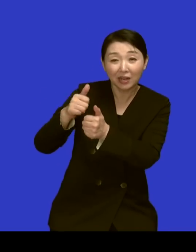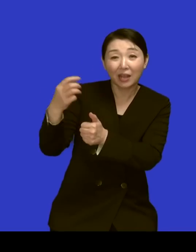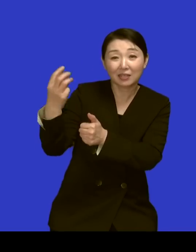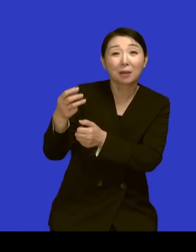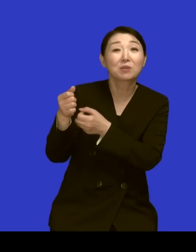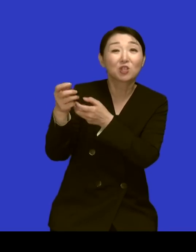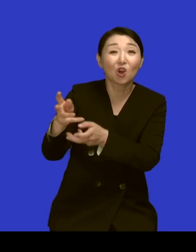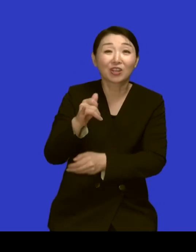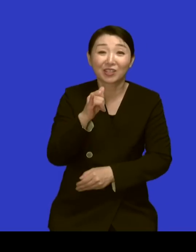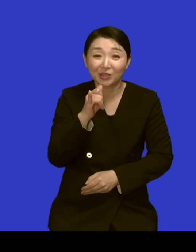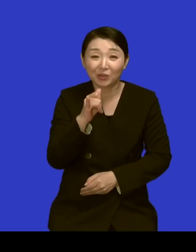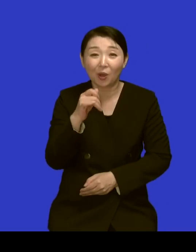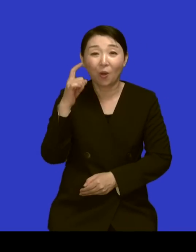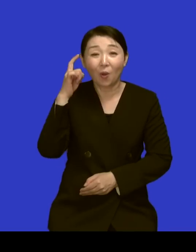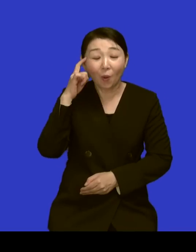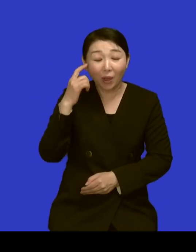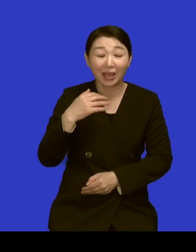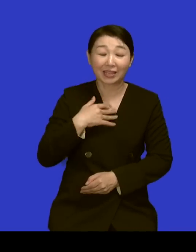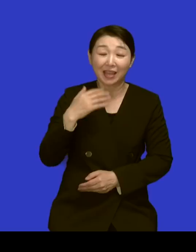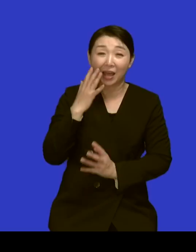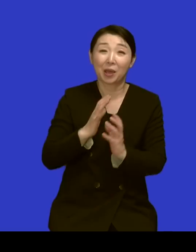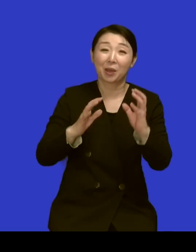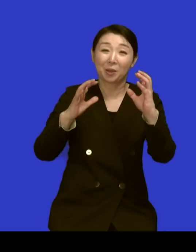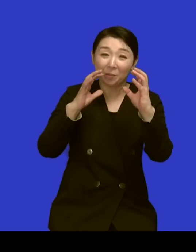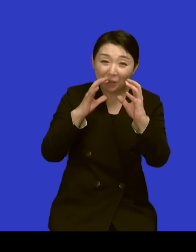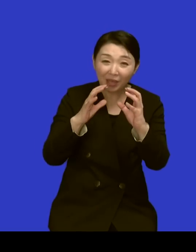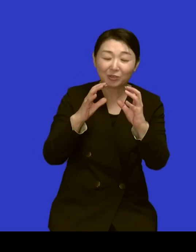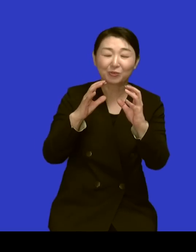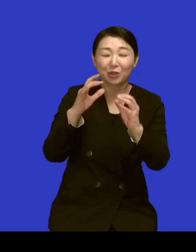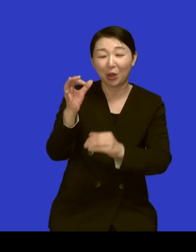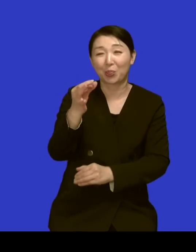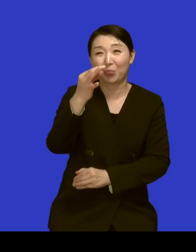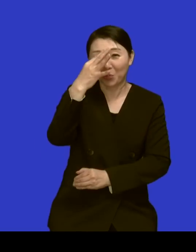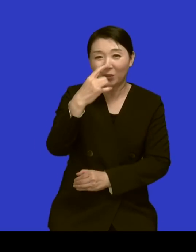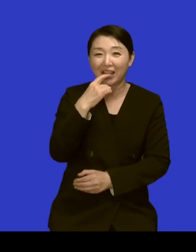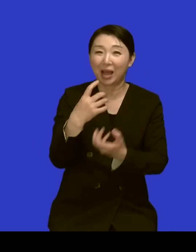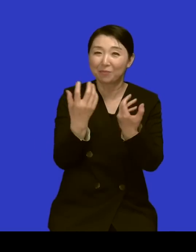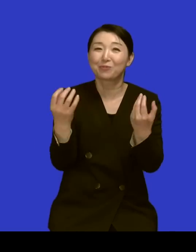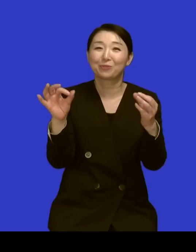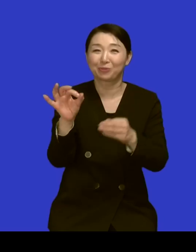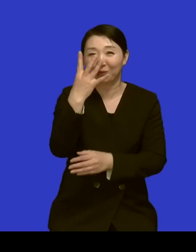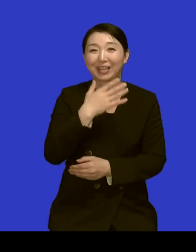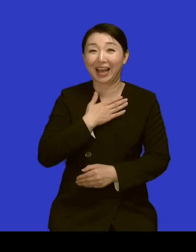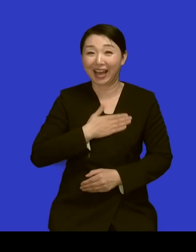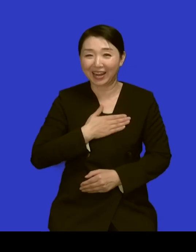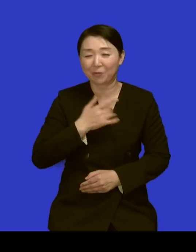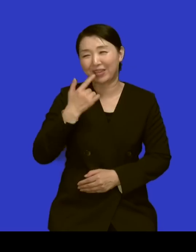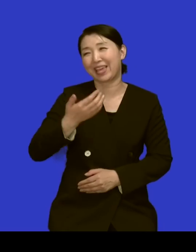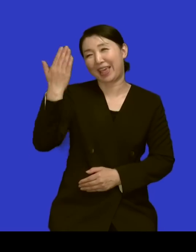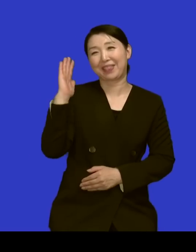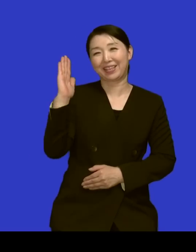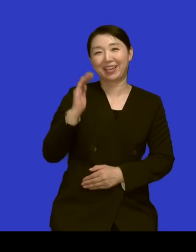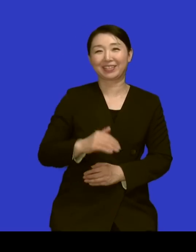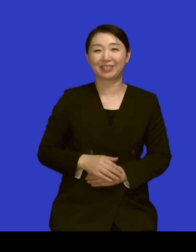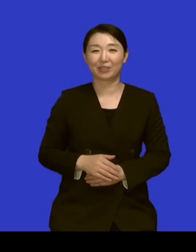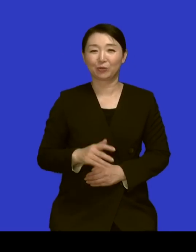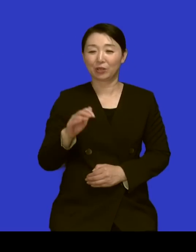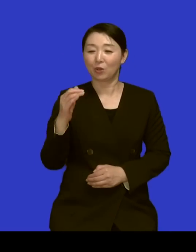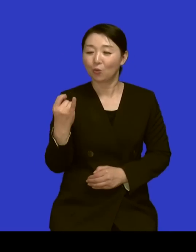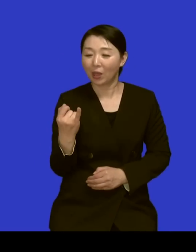알죠 알죠 알죠 배추도 다 묻어서 옛날 얘기여서 네 외할머니가 살아계셨으면 지금 한